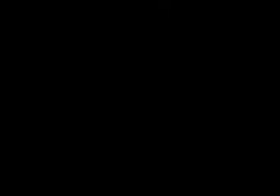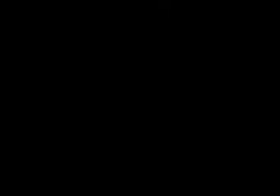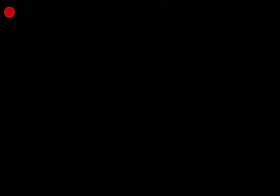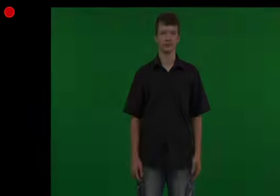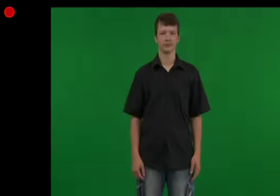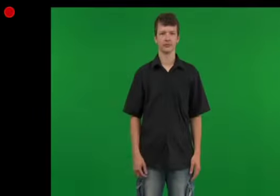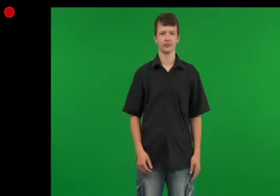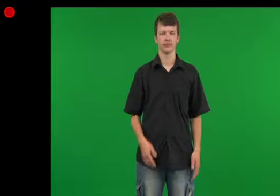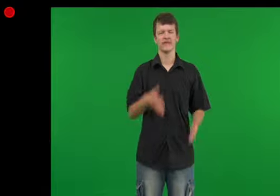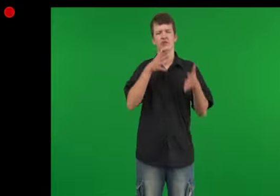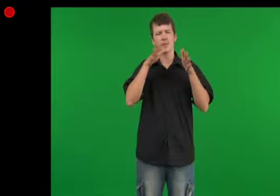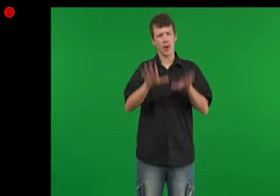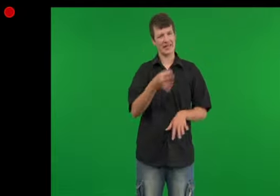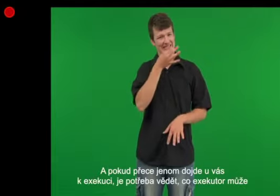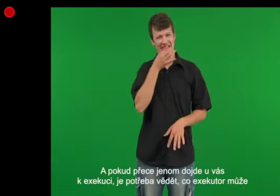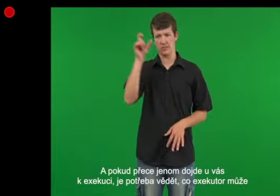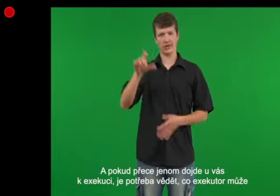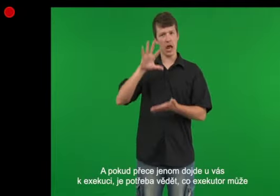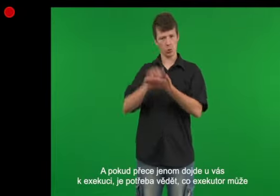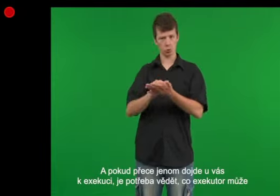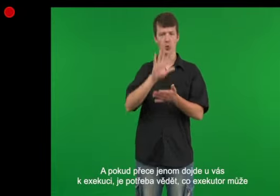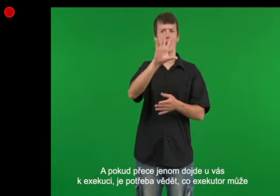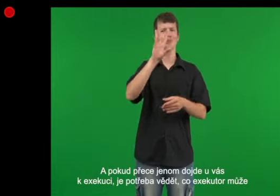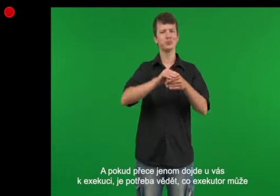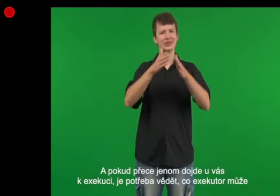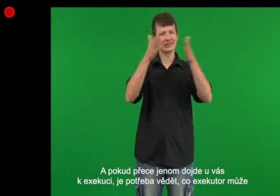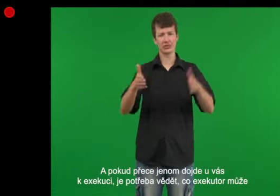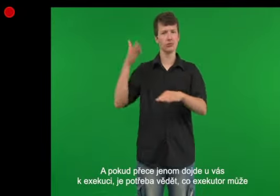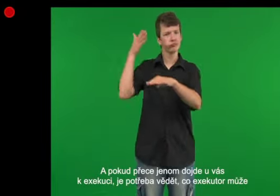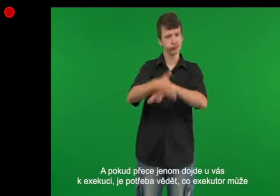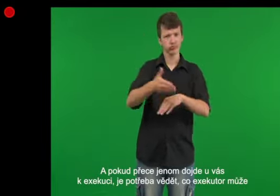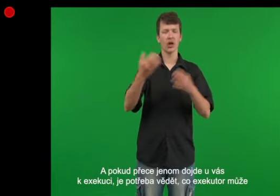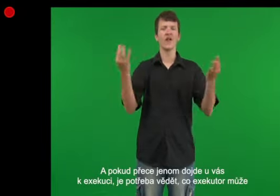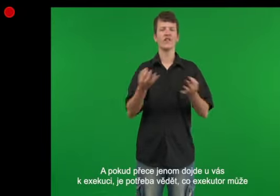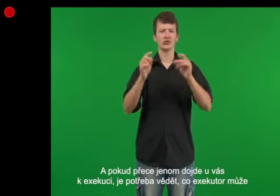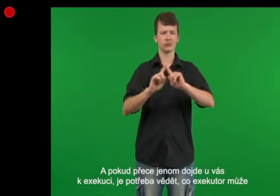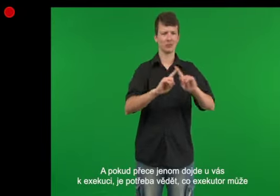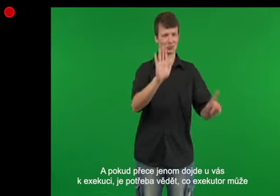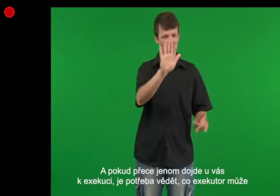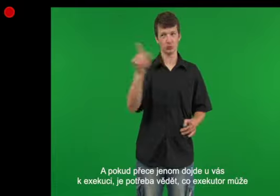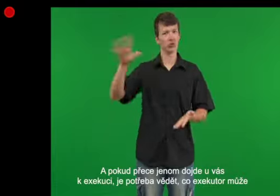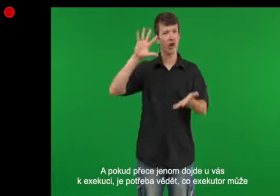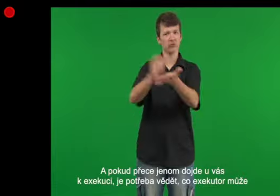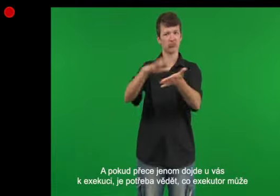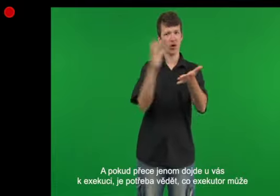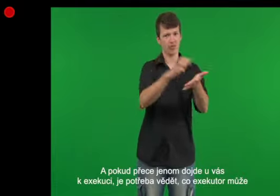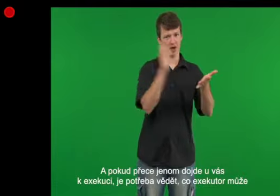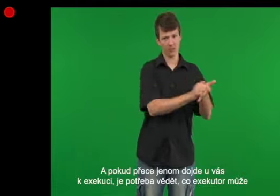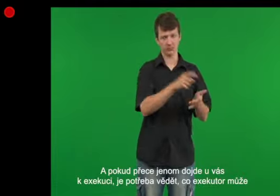Když jenom dojde u vás v exekuci, je potřeba vědět, co exekuter může a co nesmí nebojit. Základní